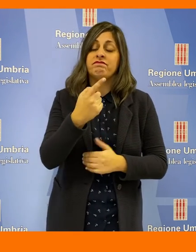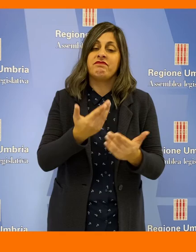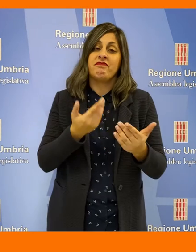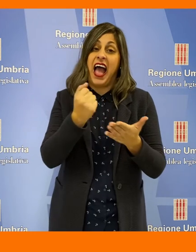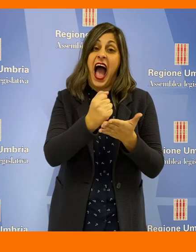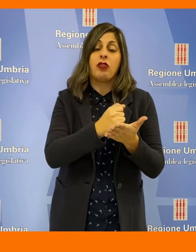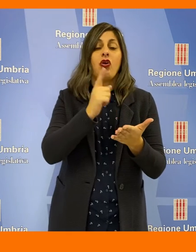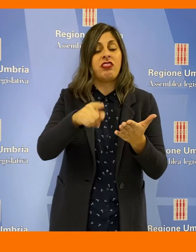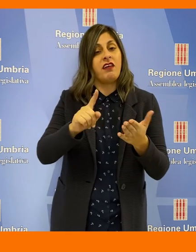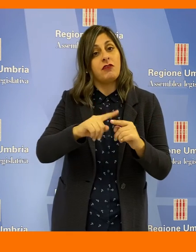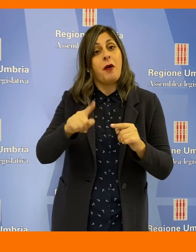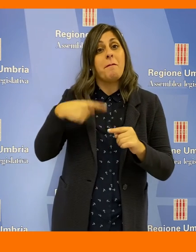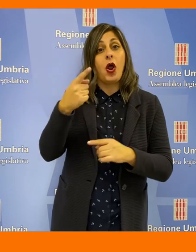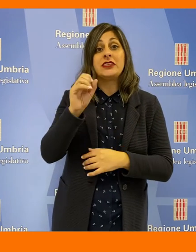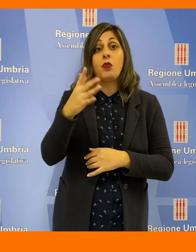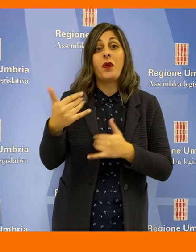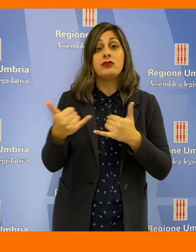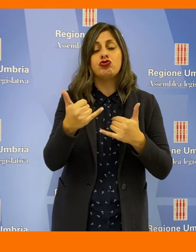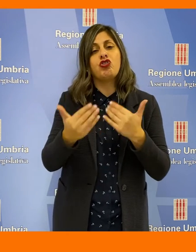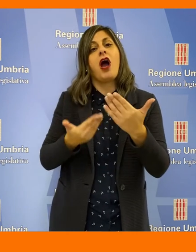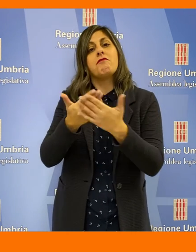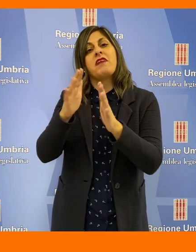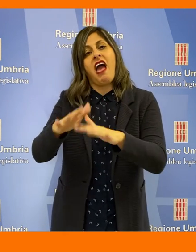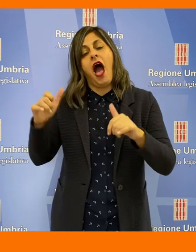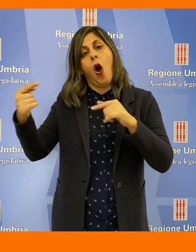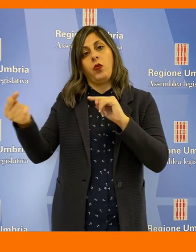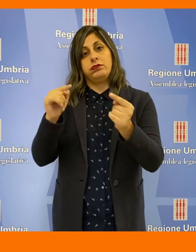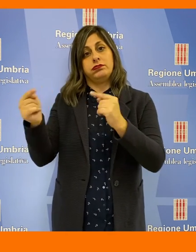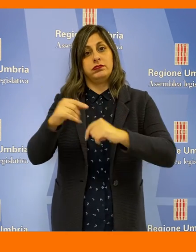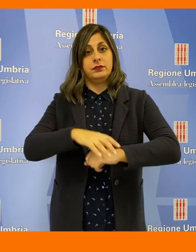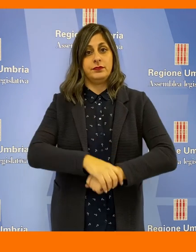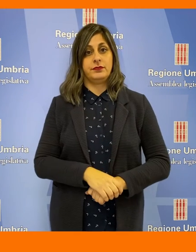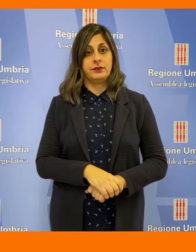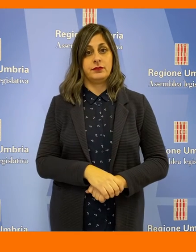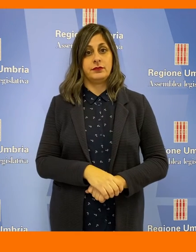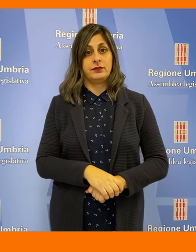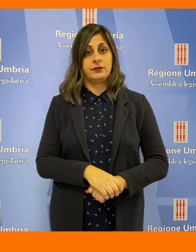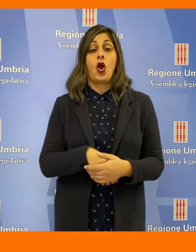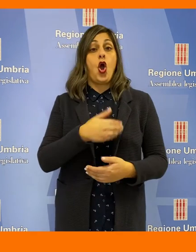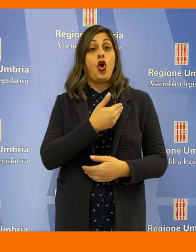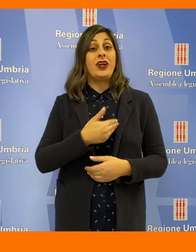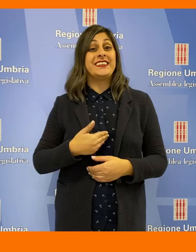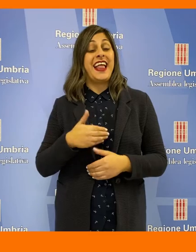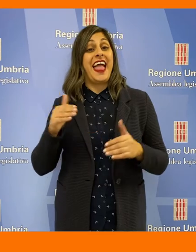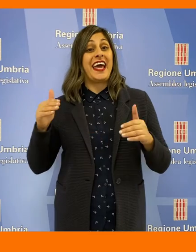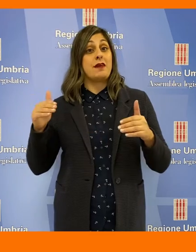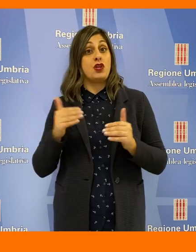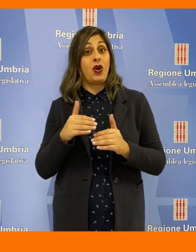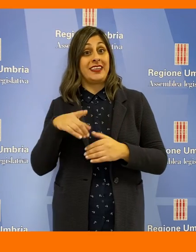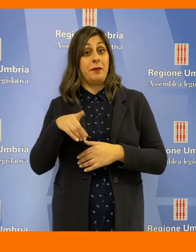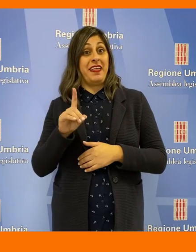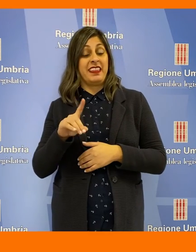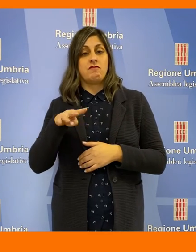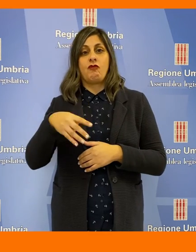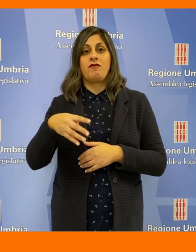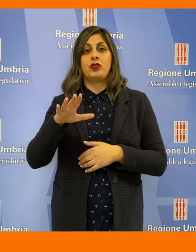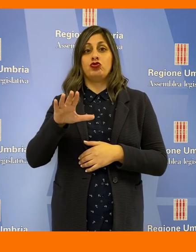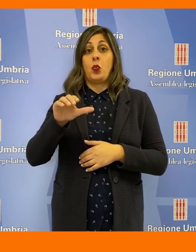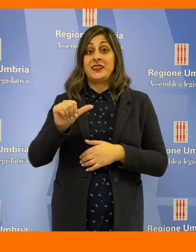dice di voler apportare l'atto in aula il prossimo 15 dicembre. Interrogazione dei consiglieri di minoranza del